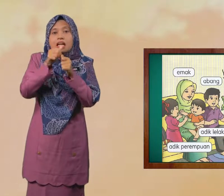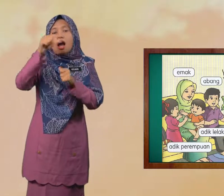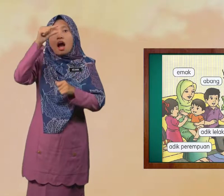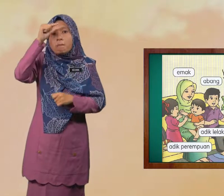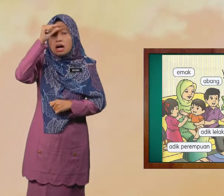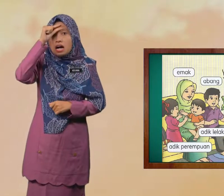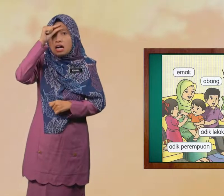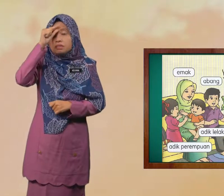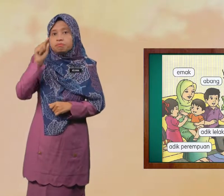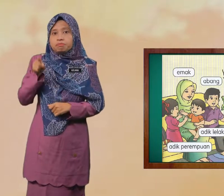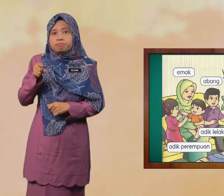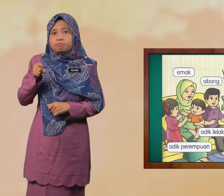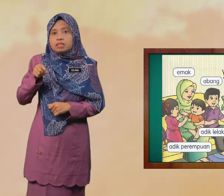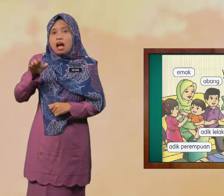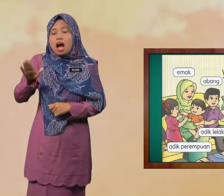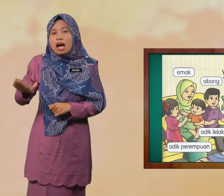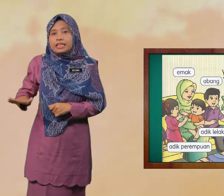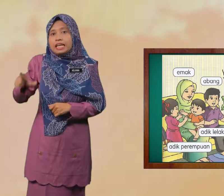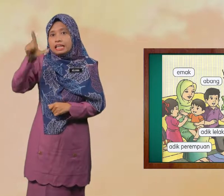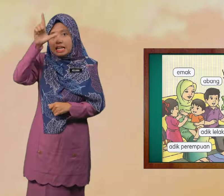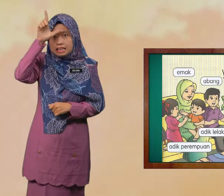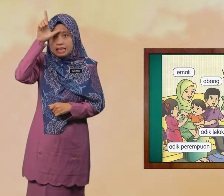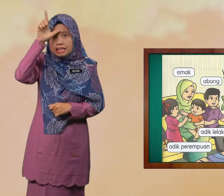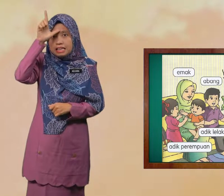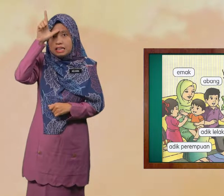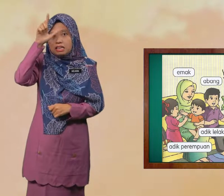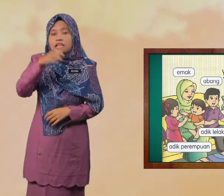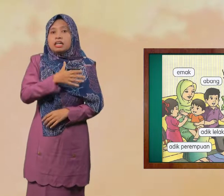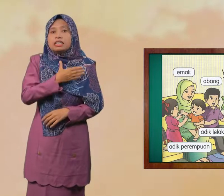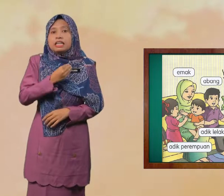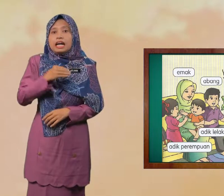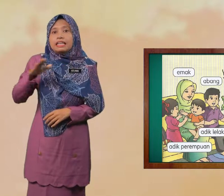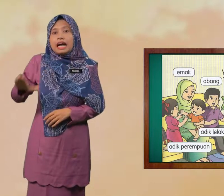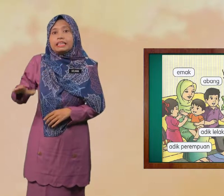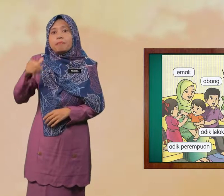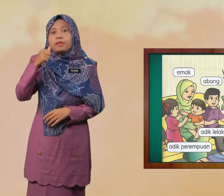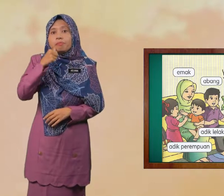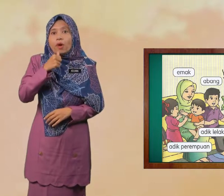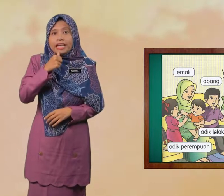Abang Adik Lelaki Dan Adik Perempuan